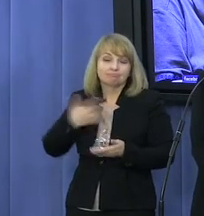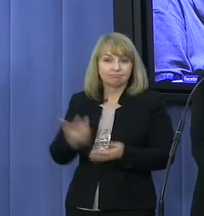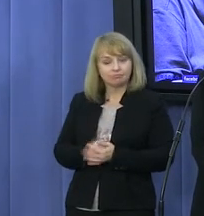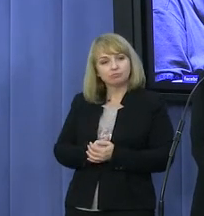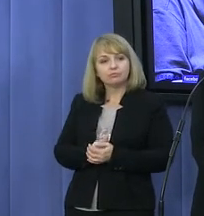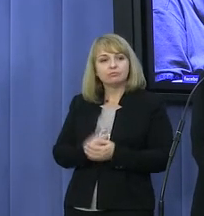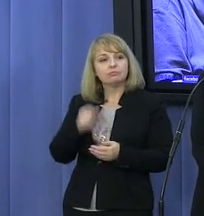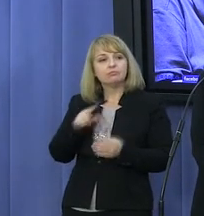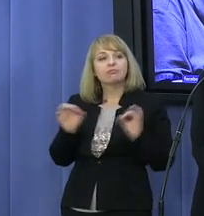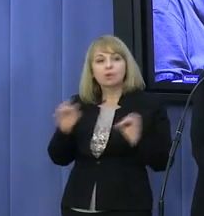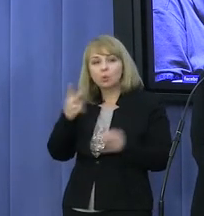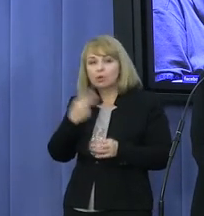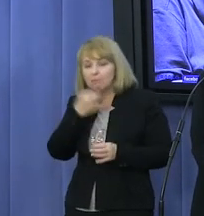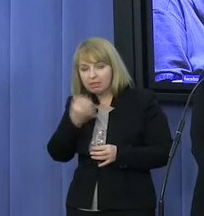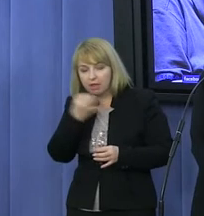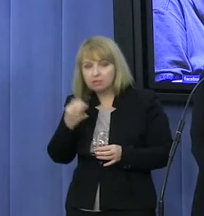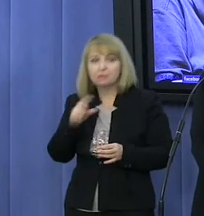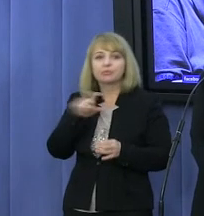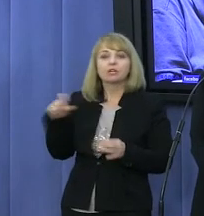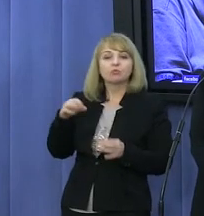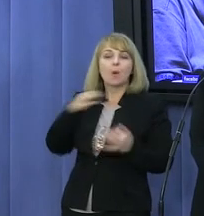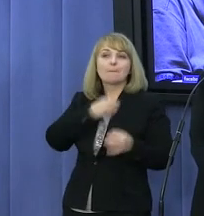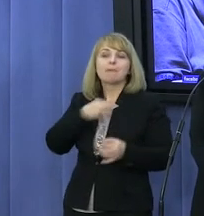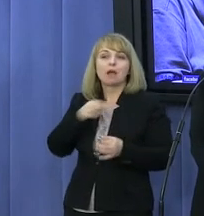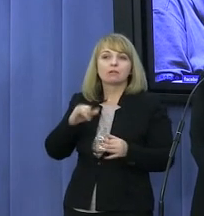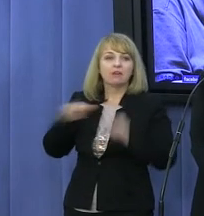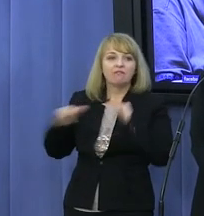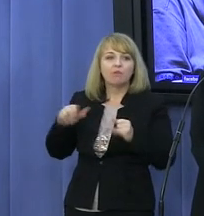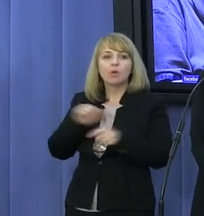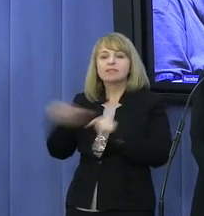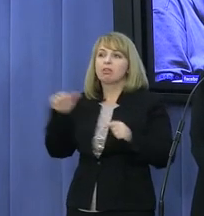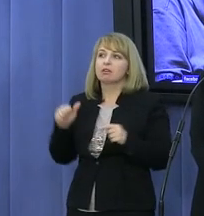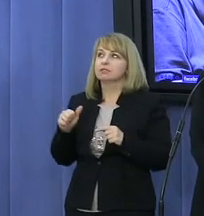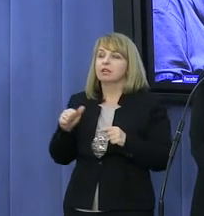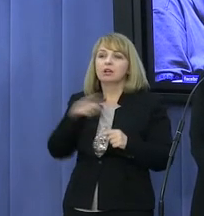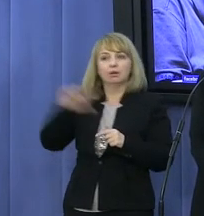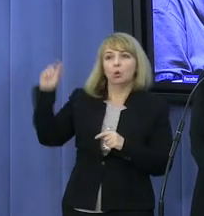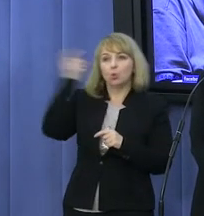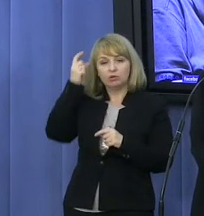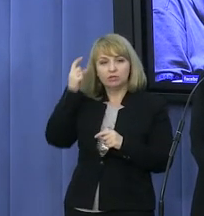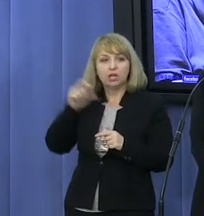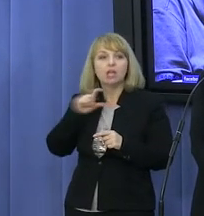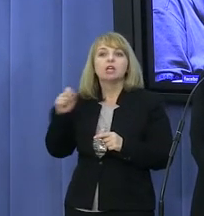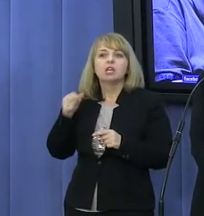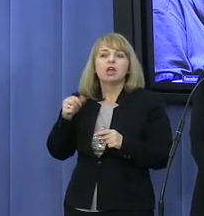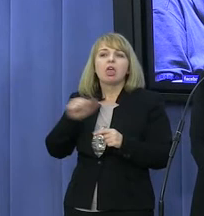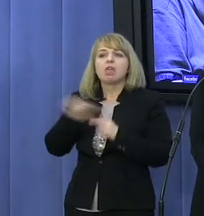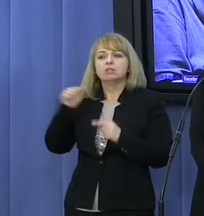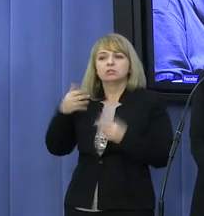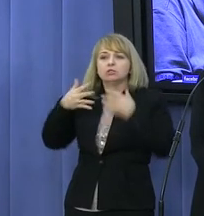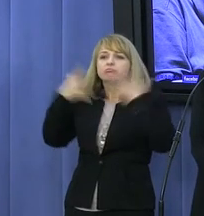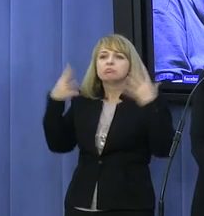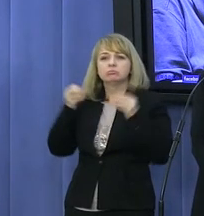że partia władzy jest światowidem. Ale ja pozwolę sobie trochę złośliwie zapytać, czy on w ogóle jeszcze ma